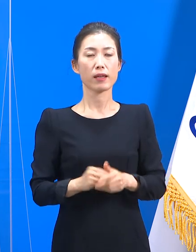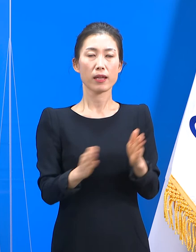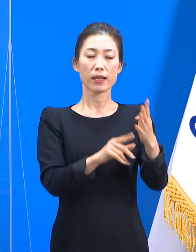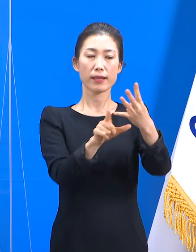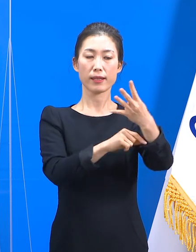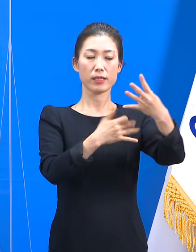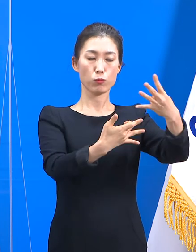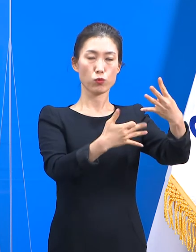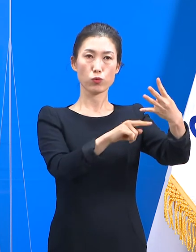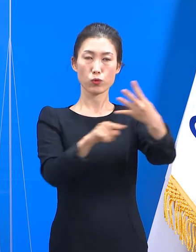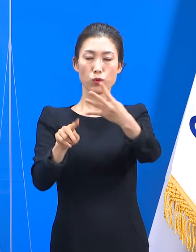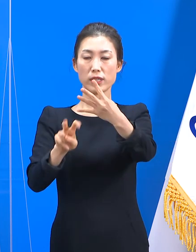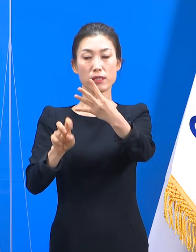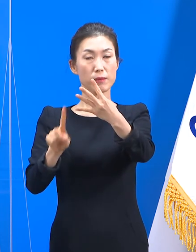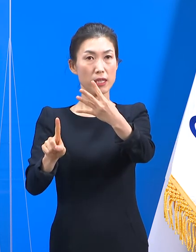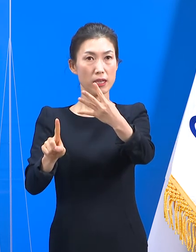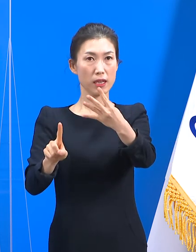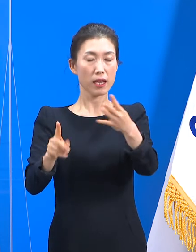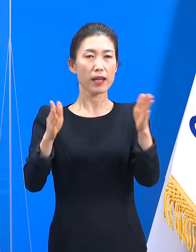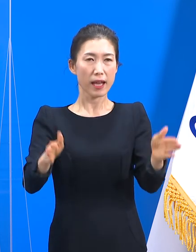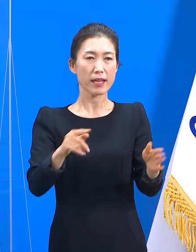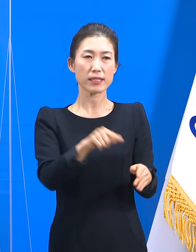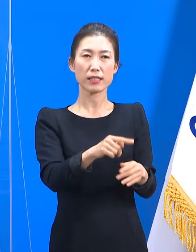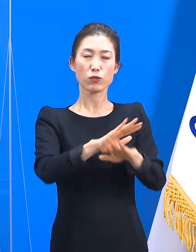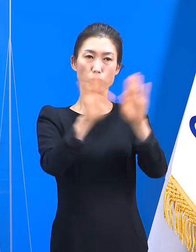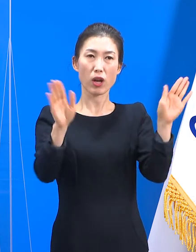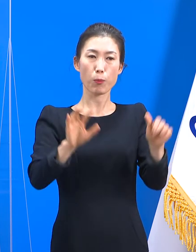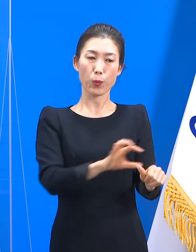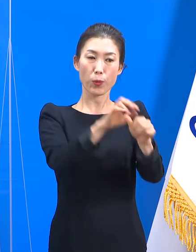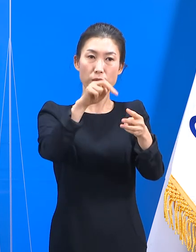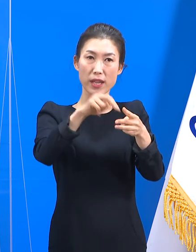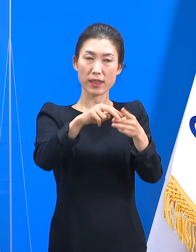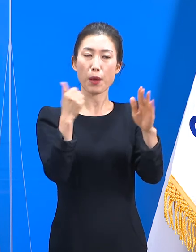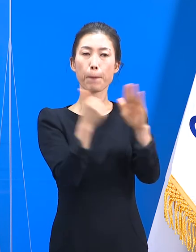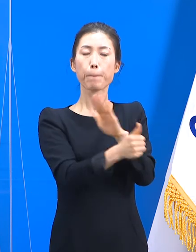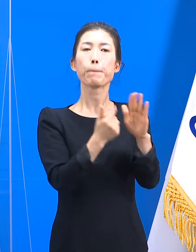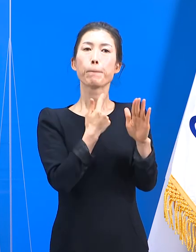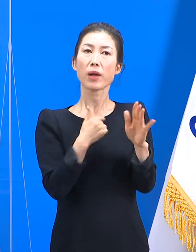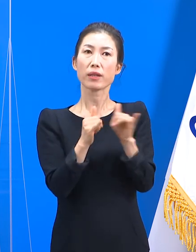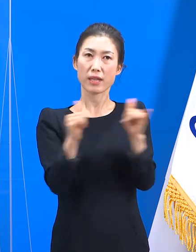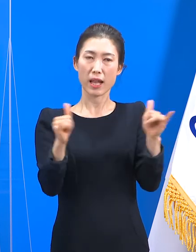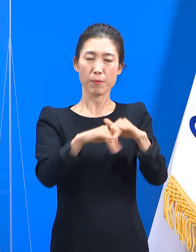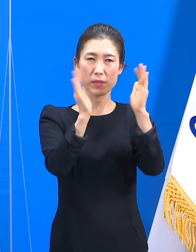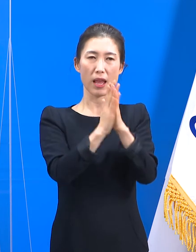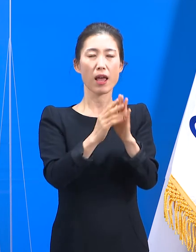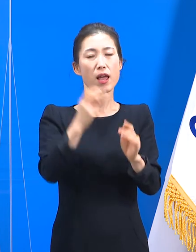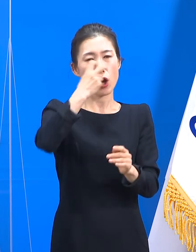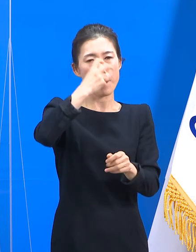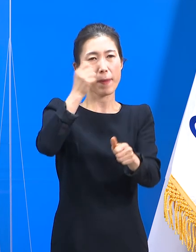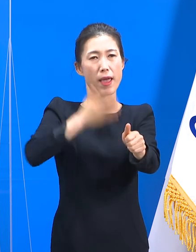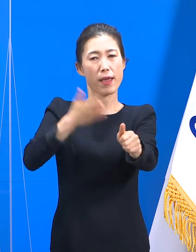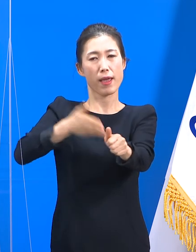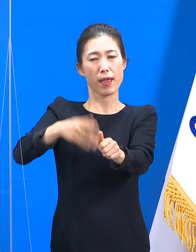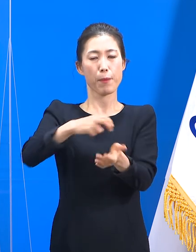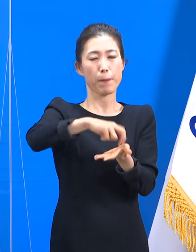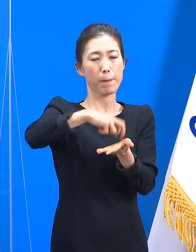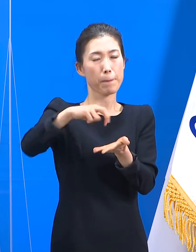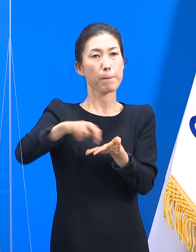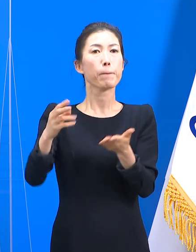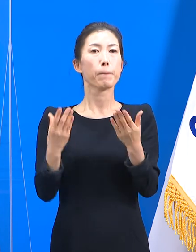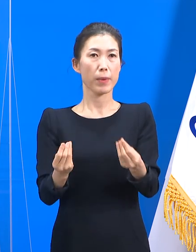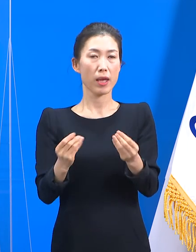19일부터 21일 사이에 해당 건물을 방문한 사람들에 대해 검사 동료 문자를 발송했으며